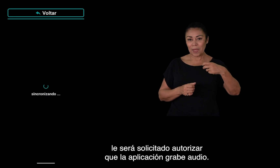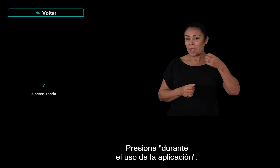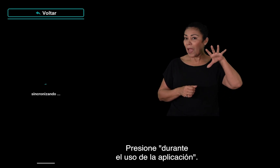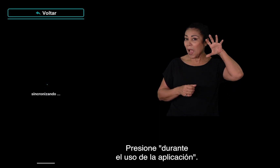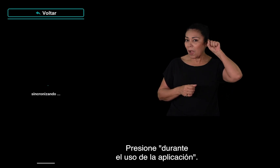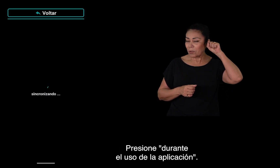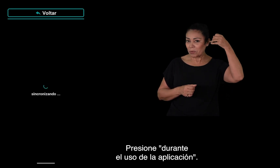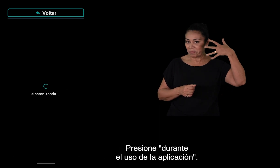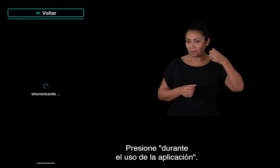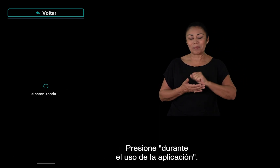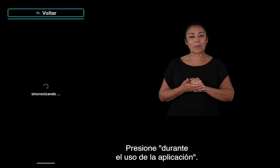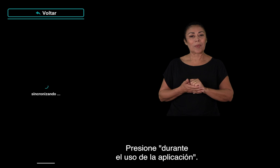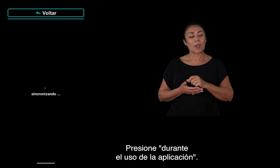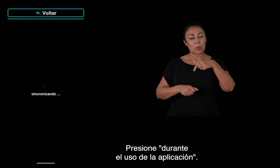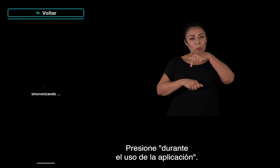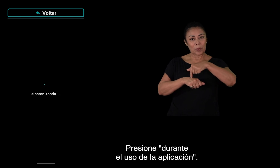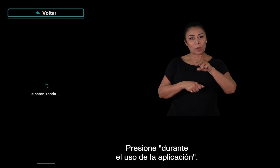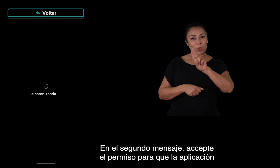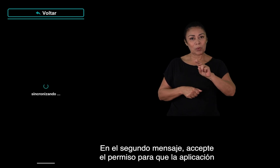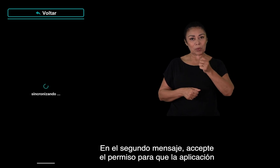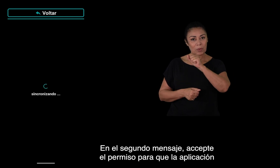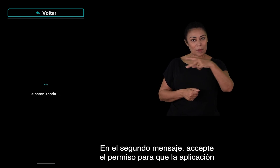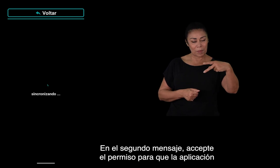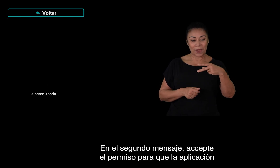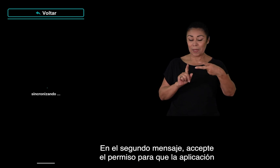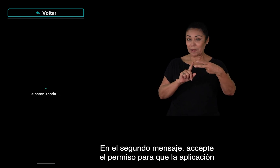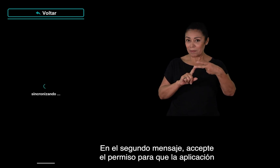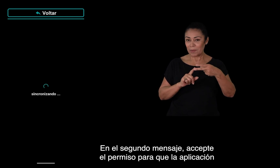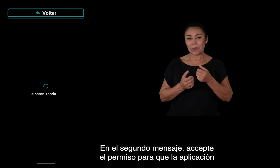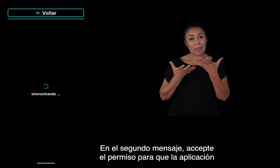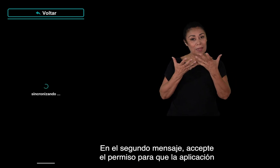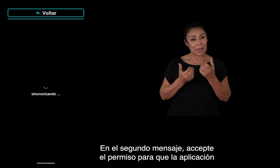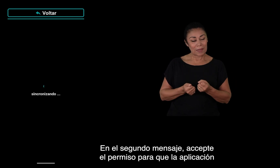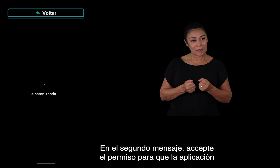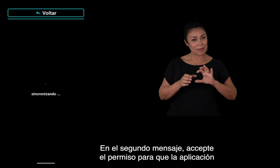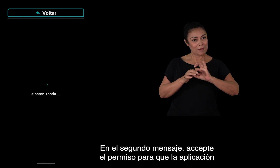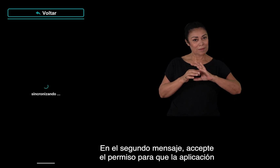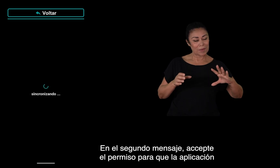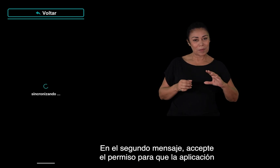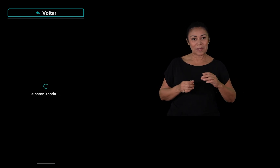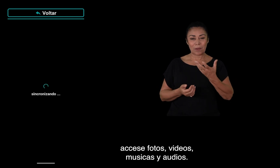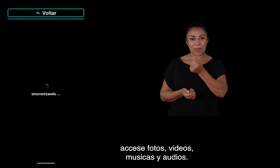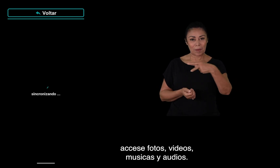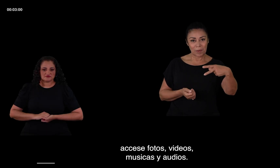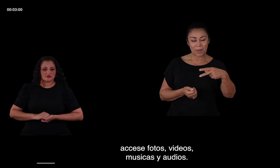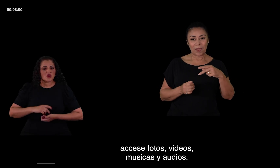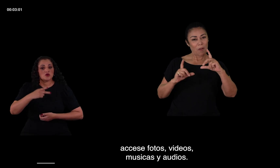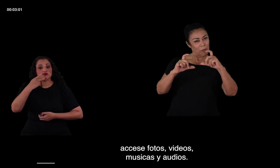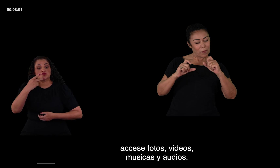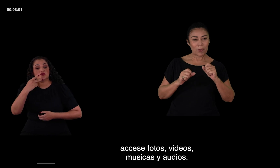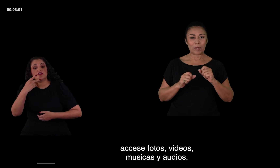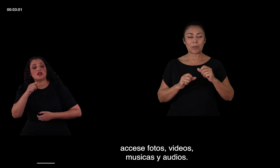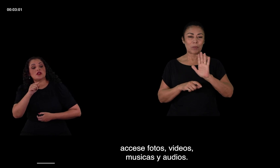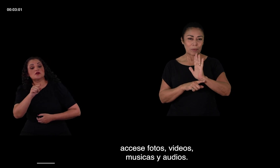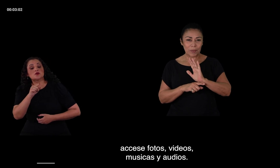grave áudio. Clique em Durante o uso do aplicativo. Na segunda mensagem, aceite a permissão para o aplicativo acessar fotos, vídeos, músicas e